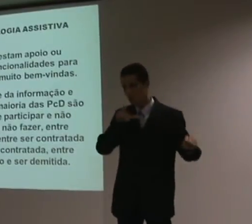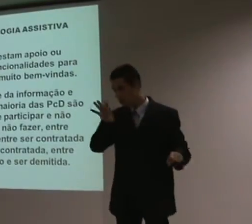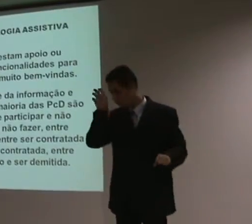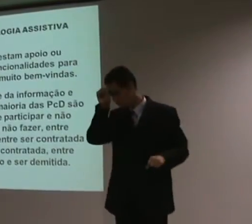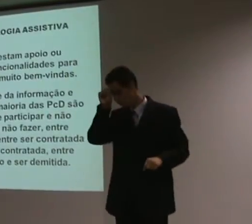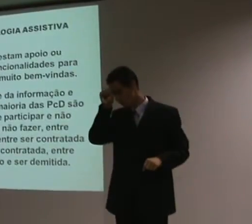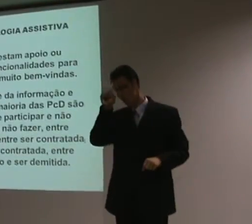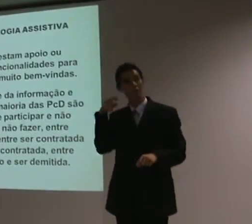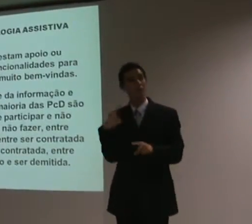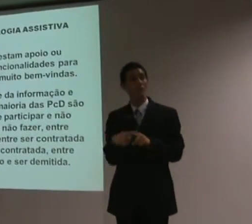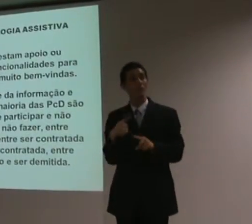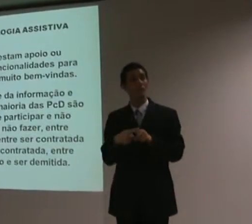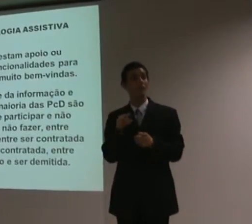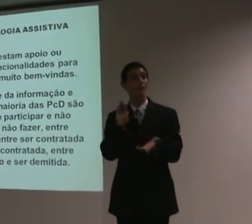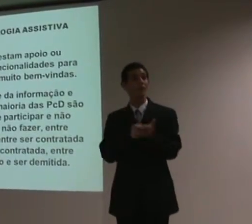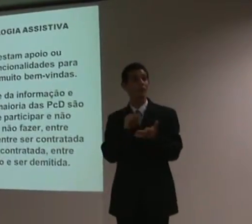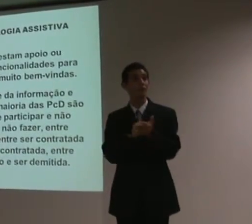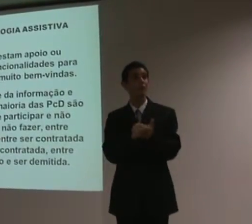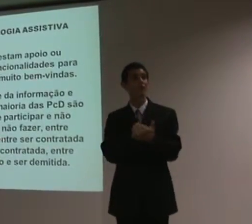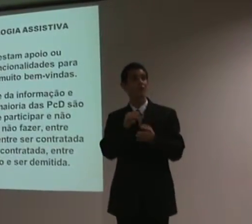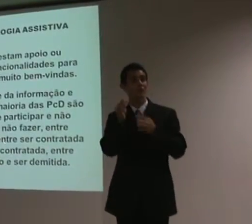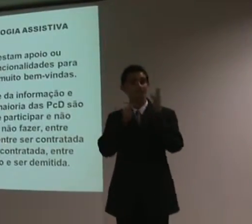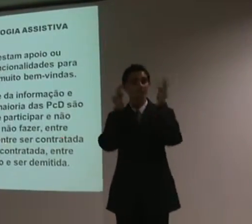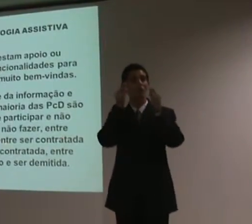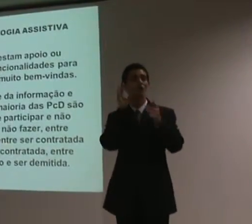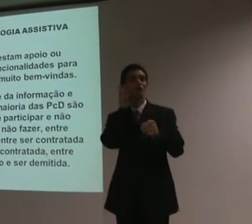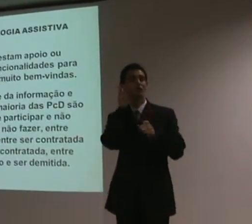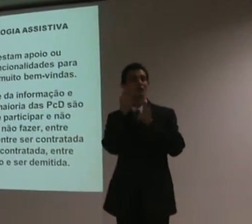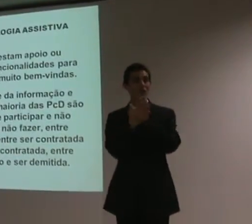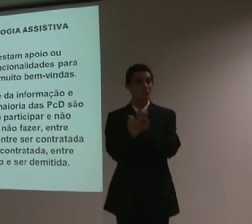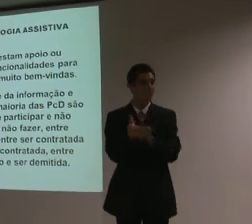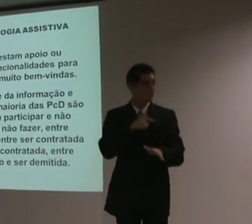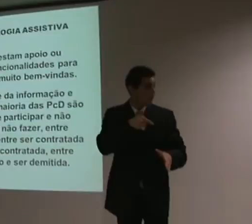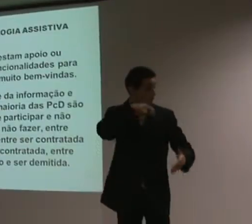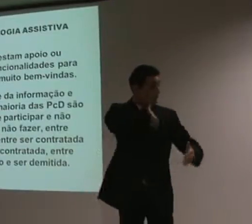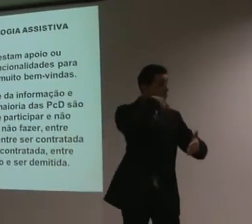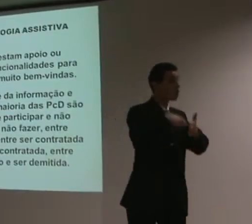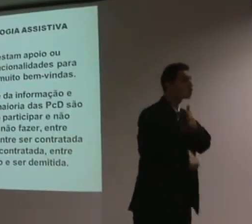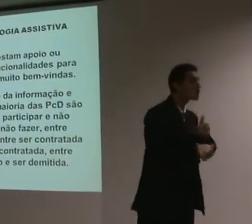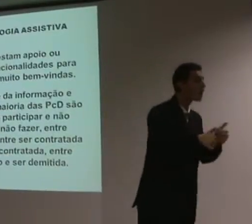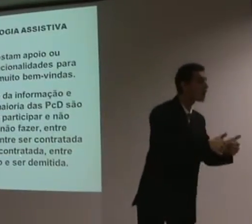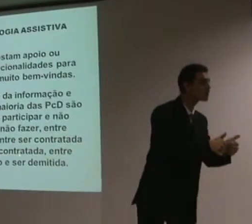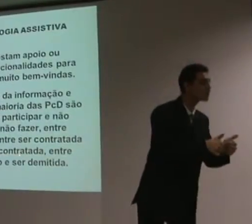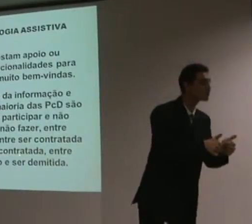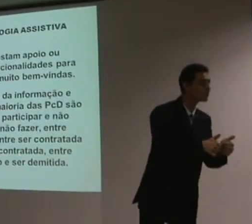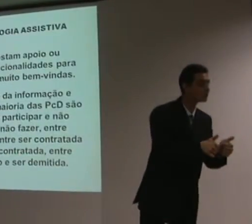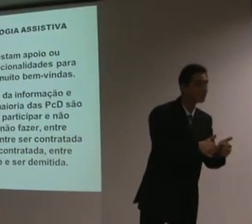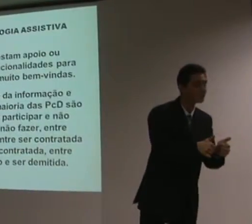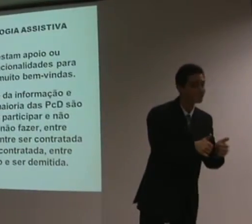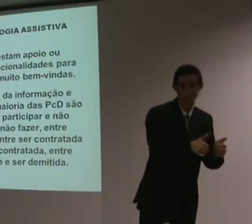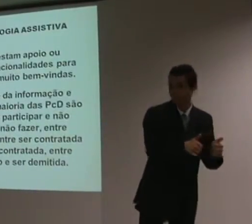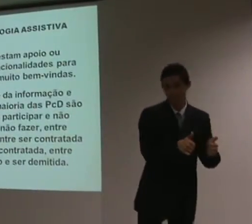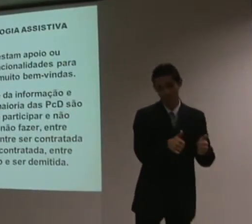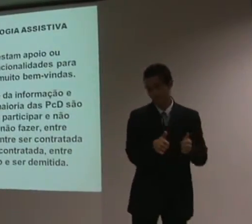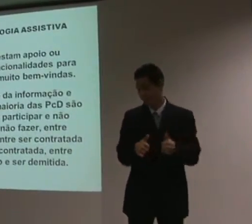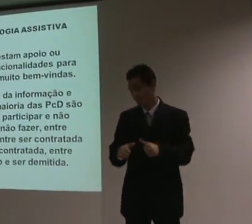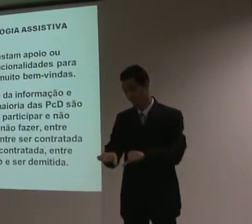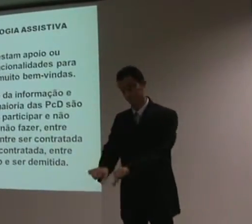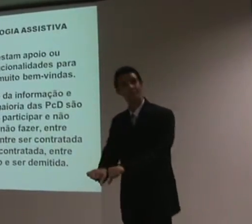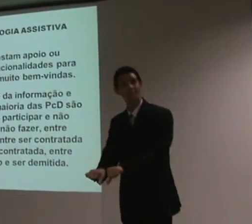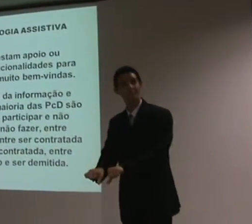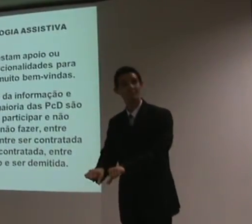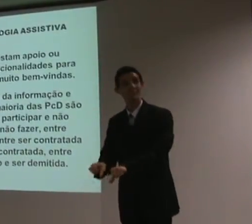precisa, gostaria de aprender e precisa aprender, entre ser contratada para trabalhar e não ser contratada, e se foi,